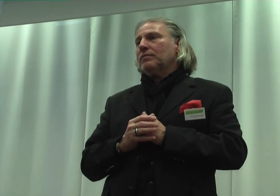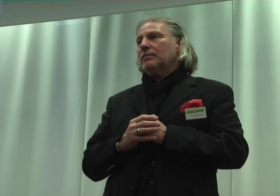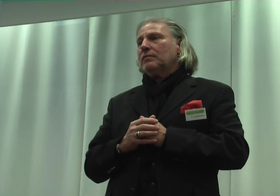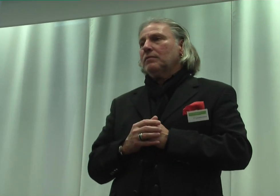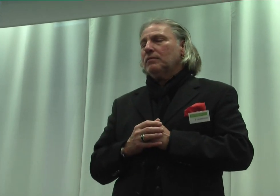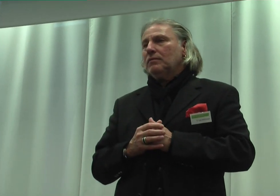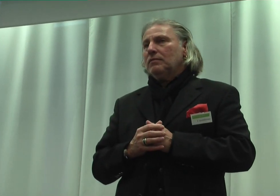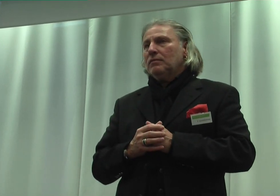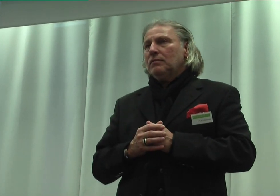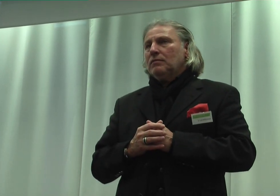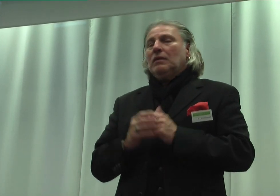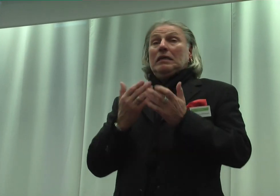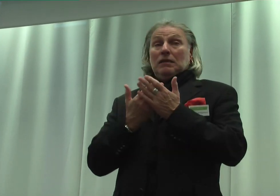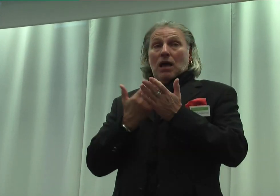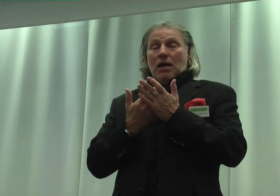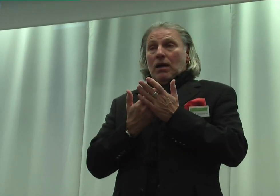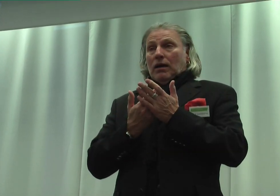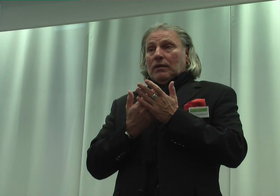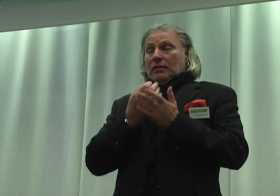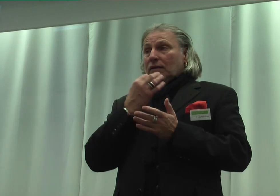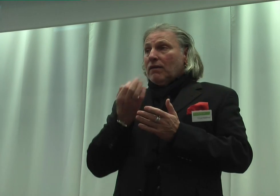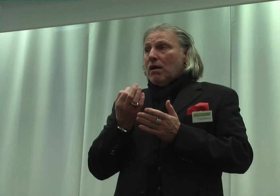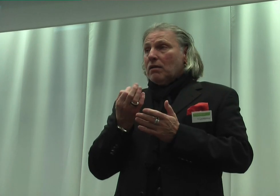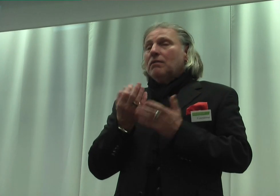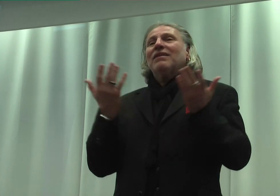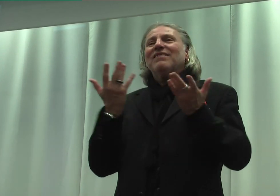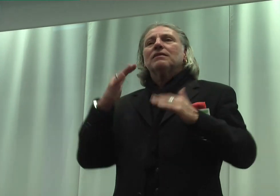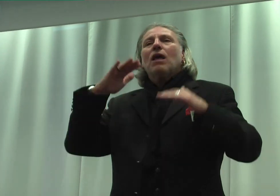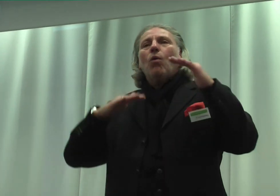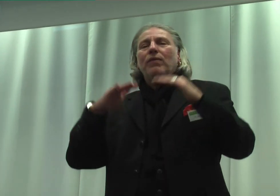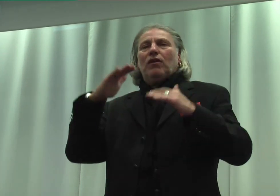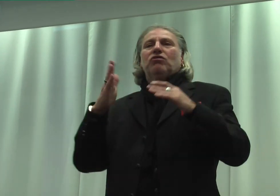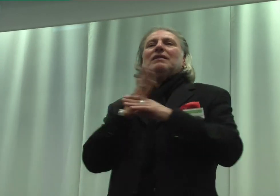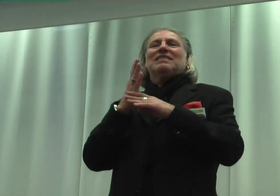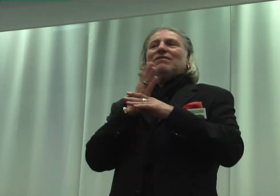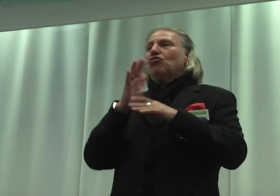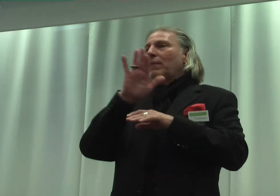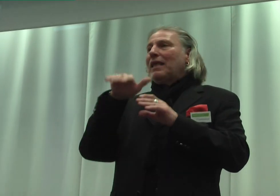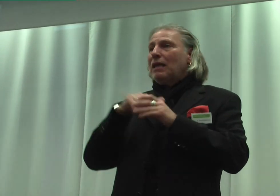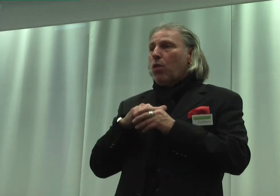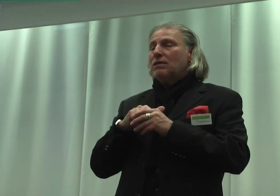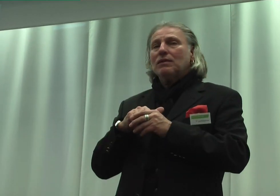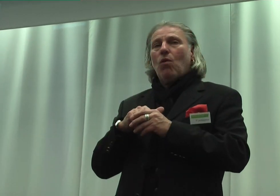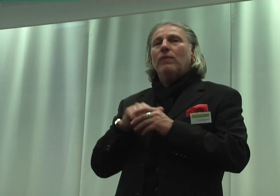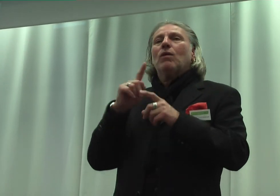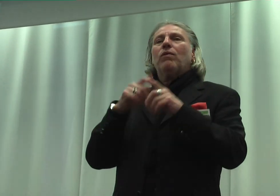Daher stellt sich die Frage, was ist der Unterschied zwischen Inklusion und Integration?